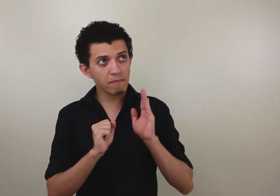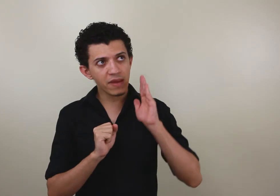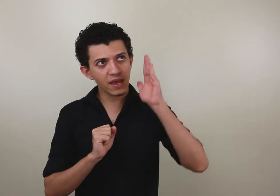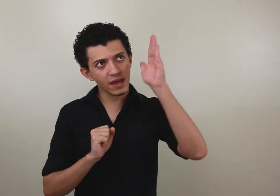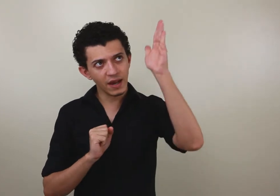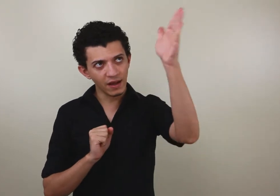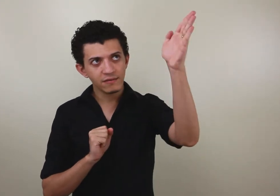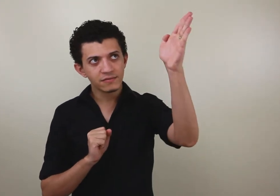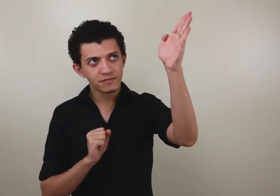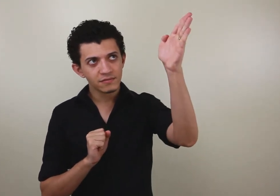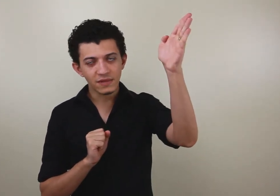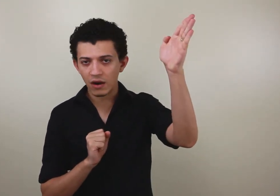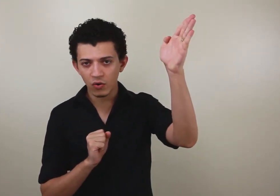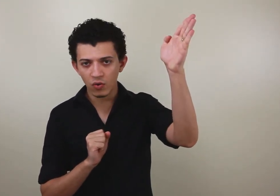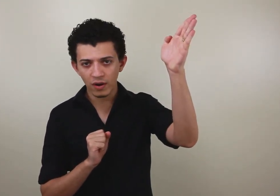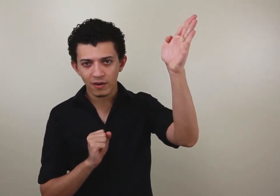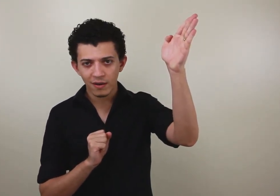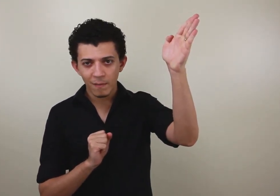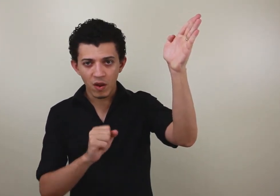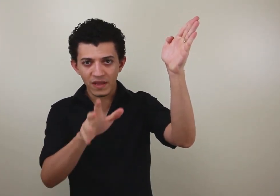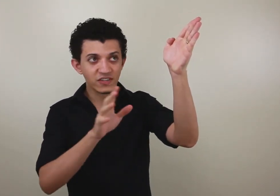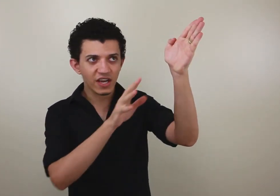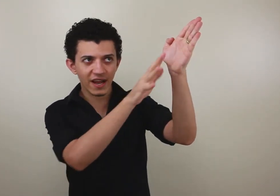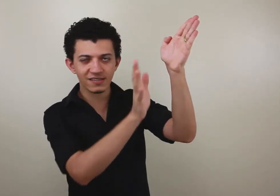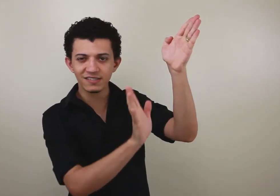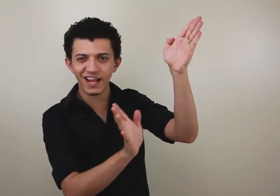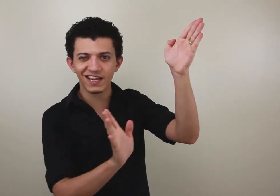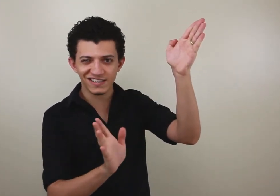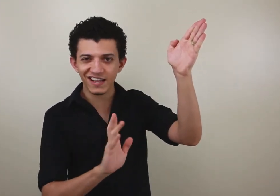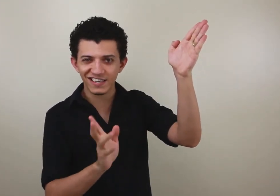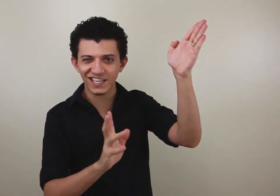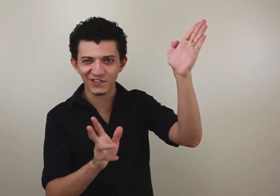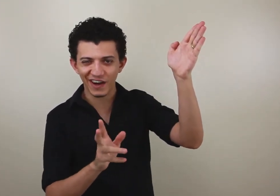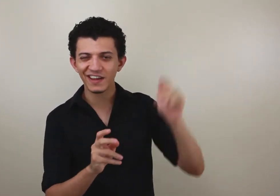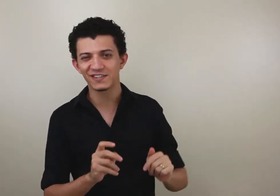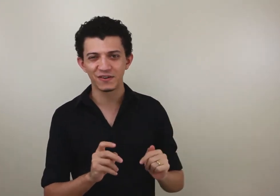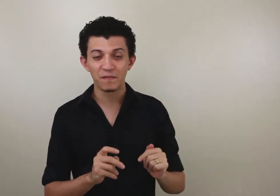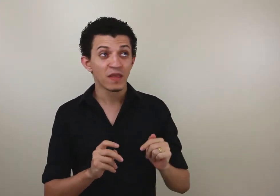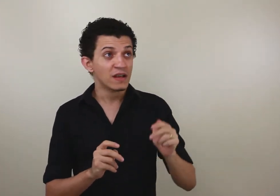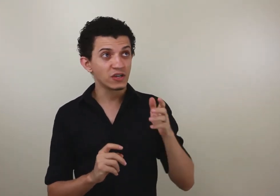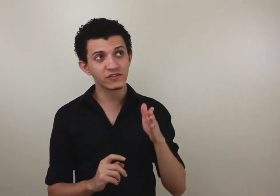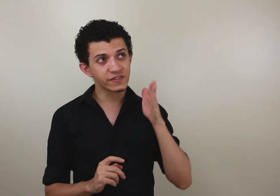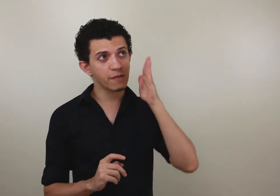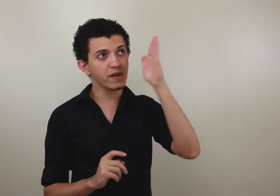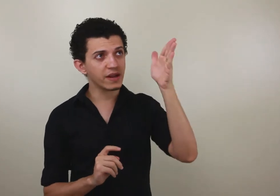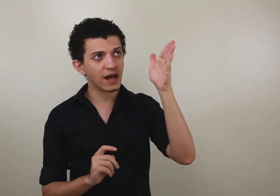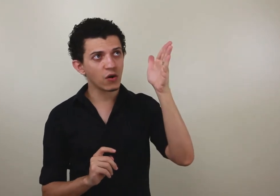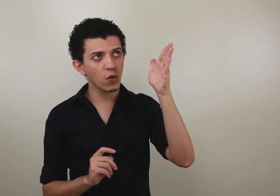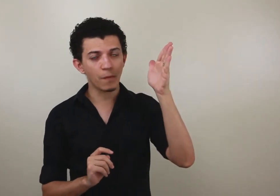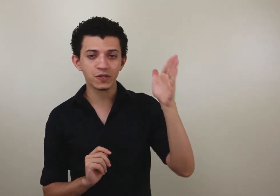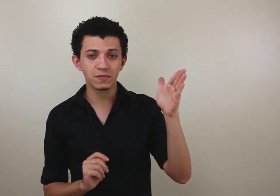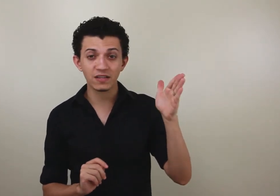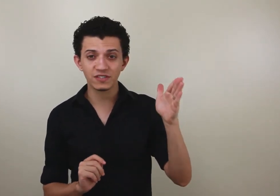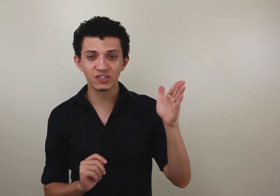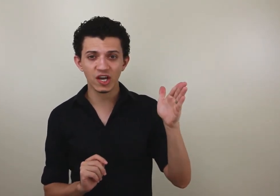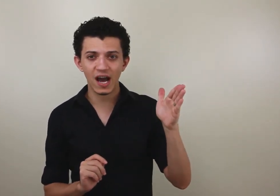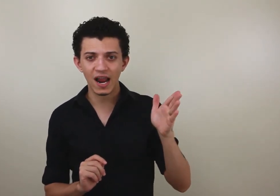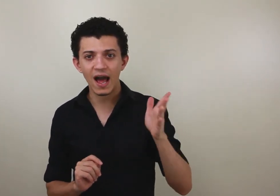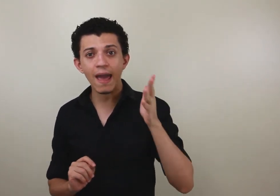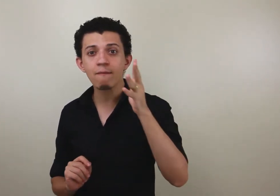mira na lua, pelo menos vai chegar nas estrelas, né, tem gente que fala isso. Só que se você mira na lua, a possibilidade de você chegar lá é